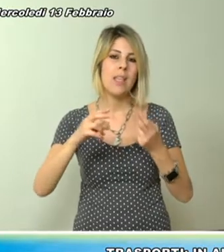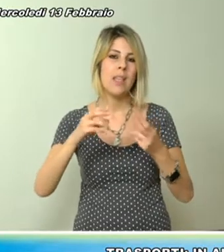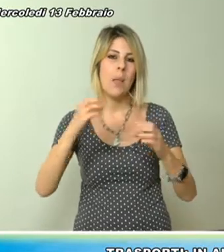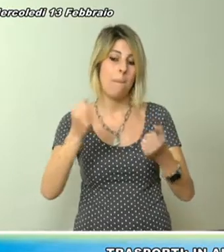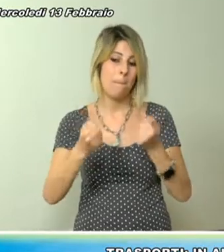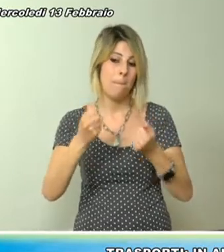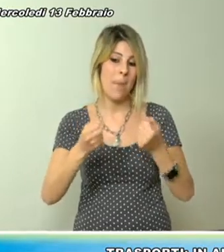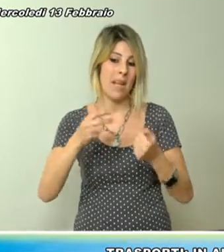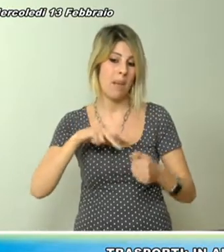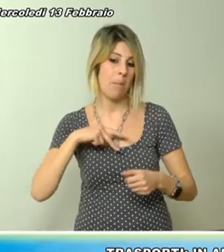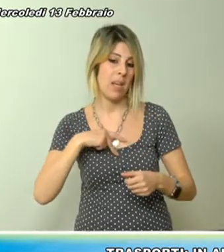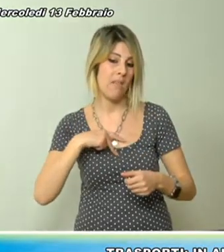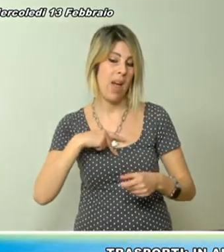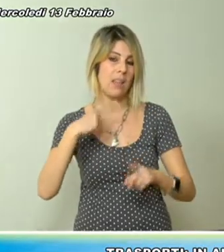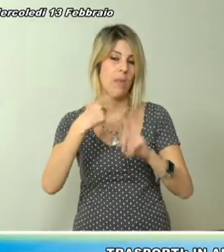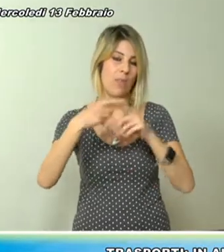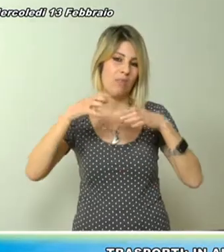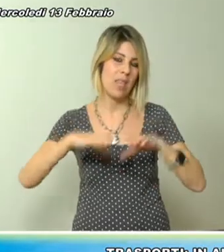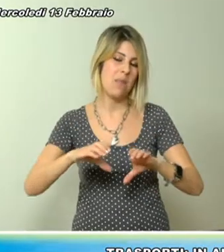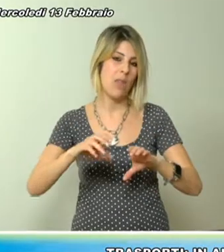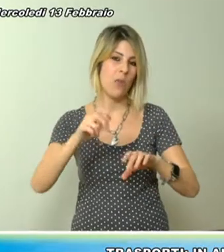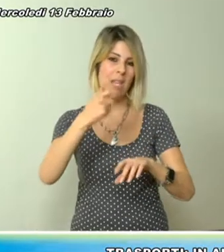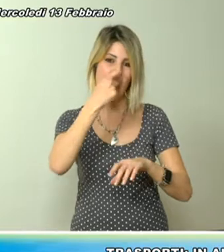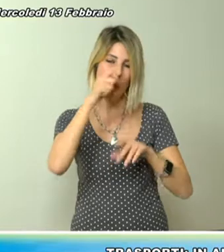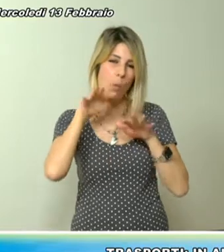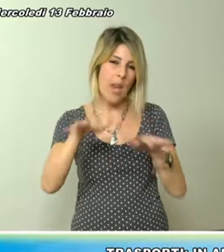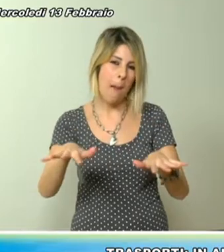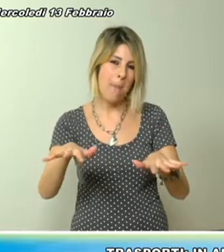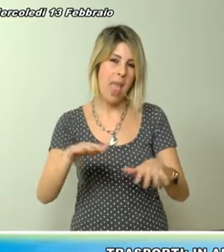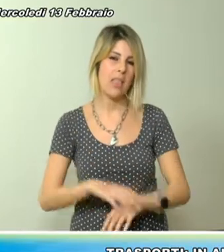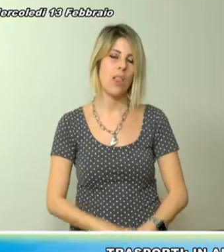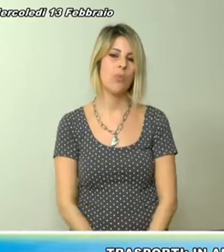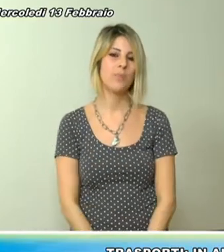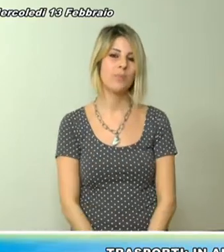del mezzo privato e alla riduzione dell'inquinamento.